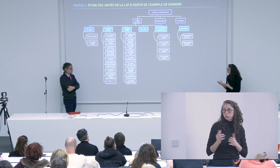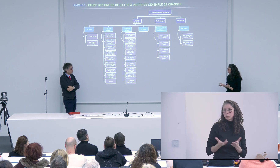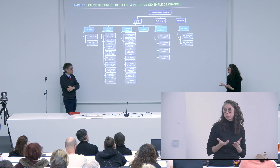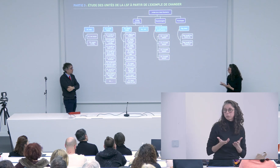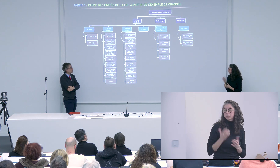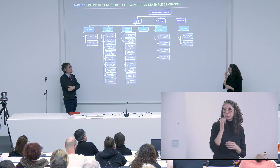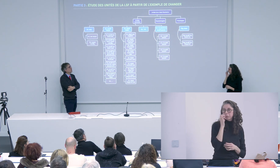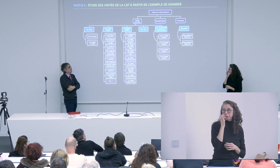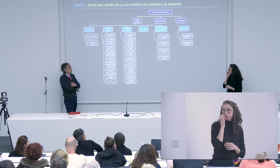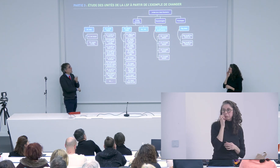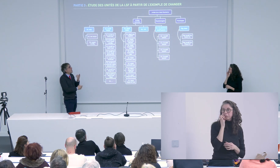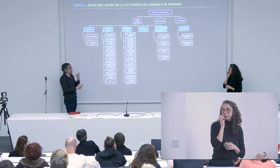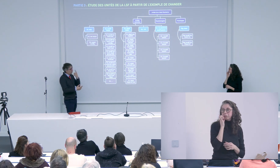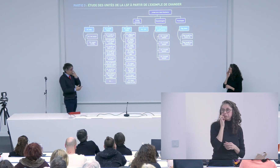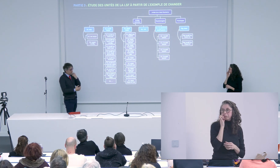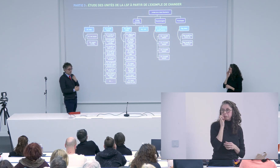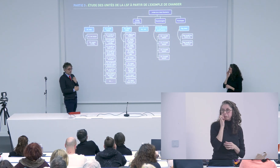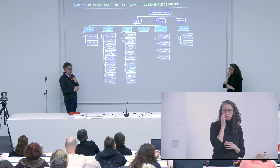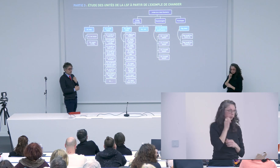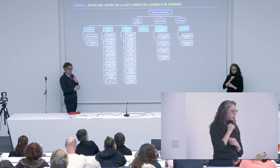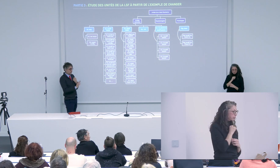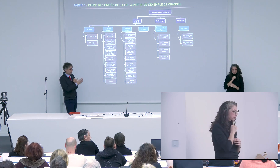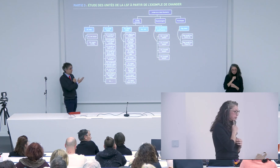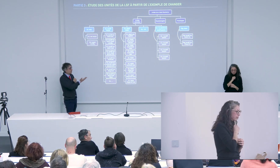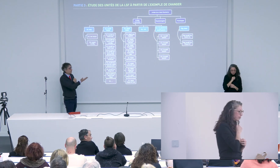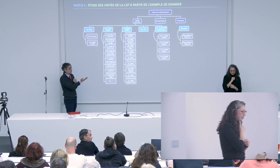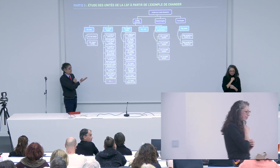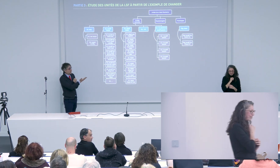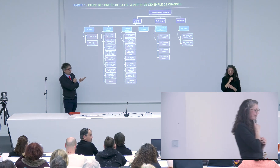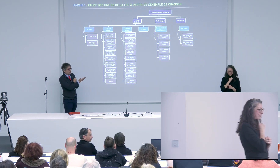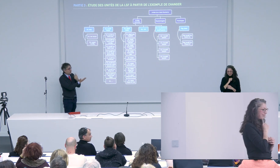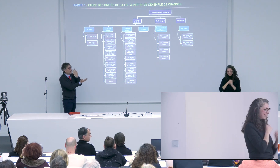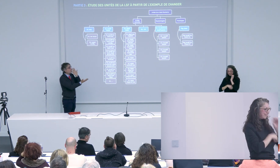jouer avec les signes et je pense que tout ça ça pourrait marcher ok